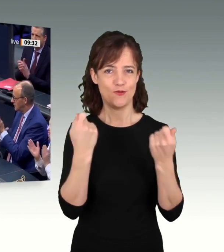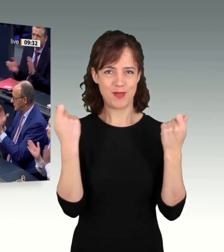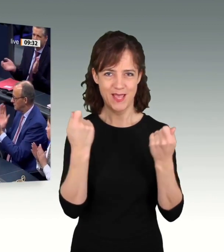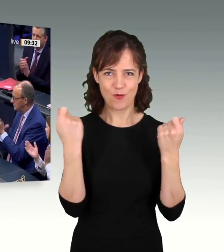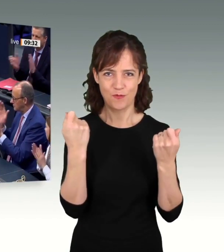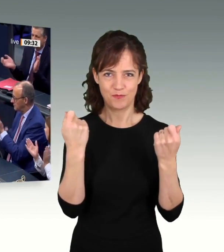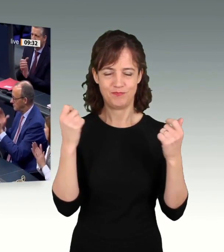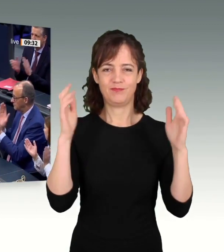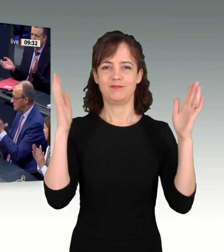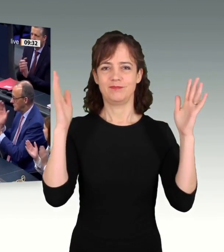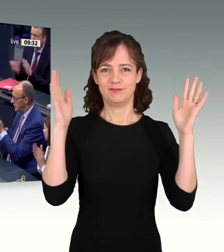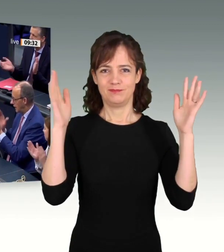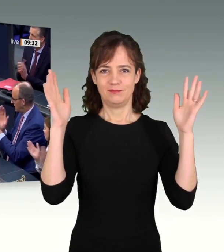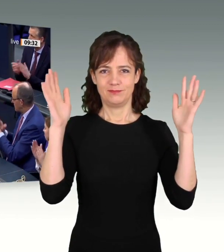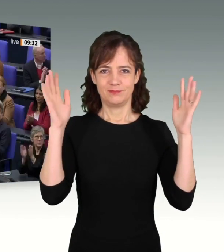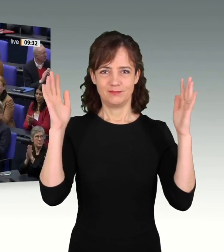Applaus